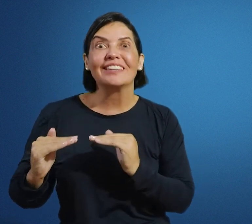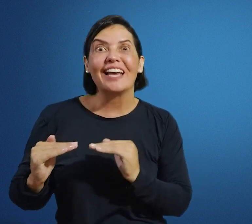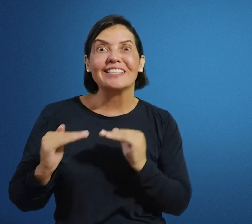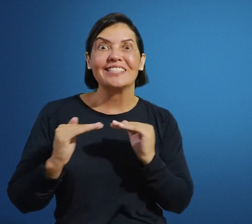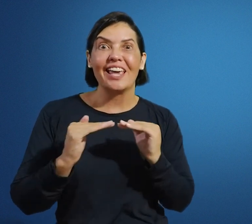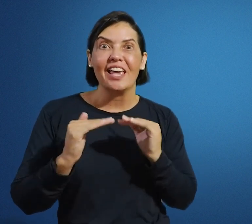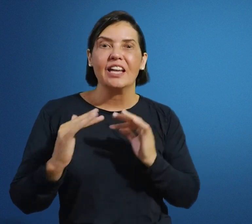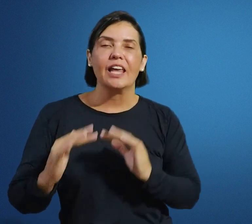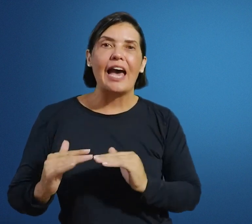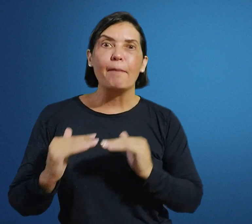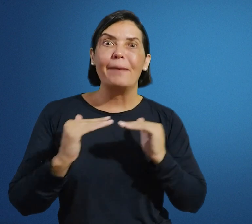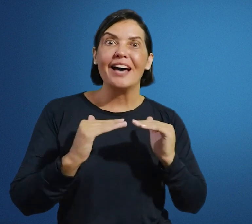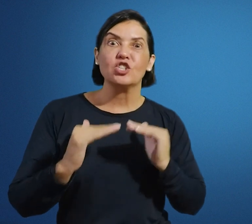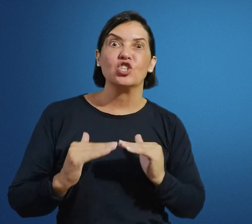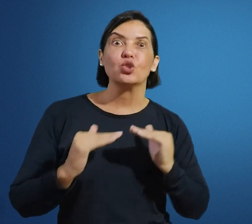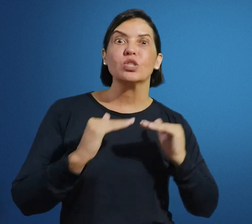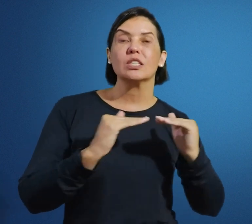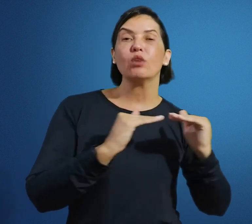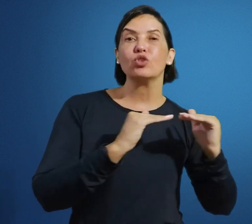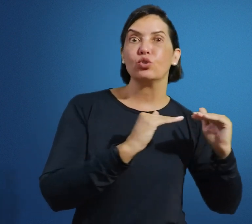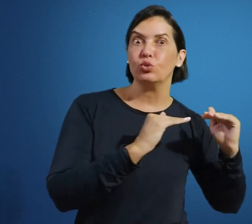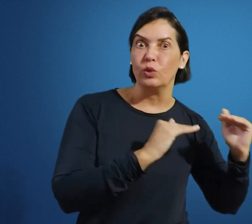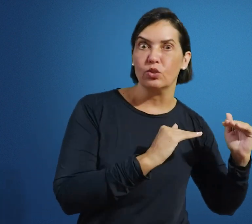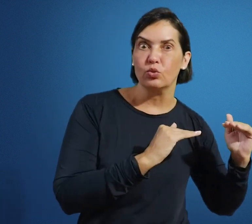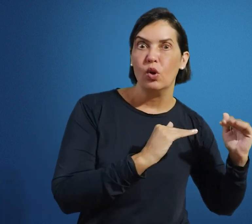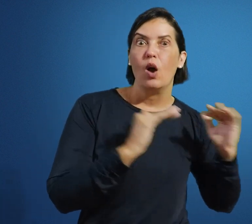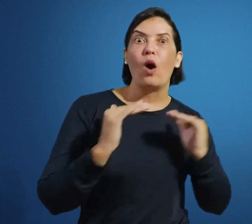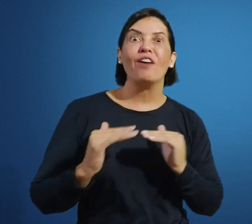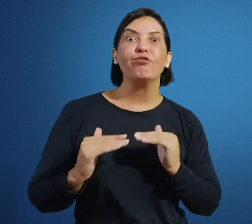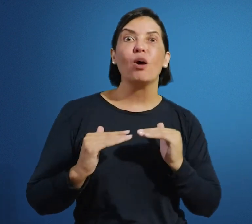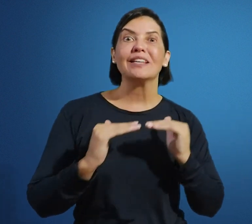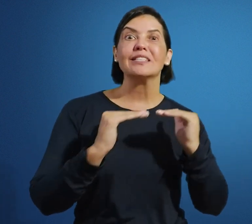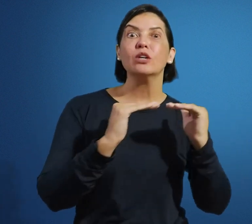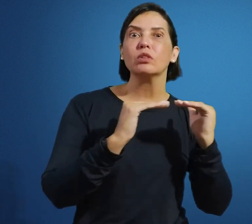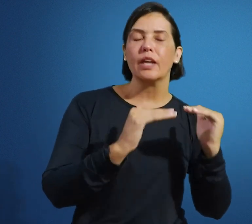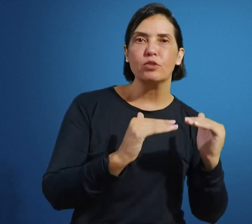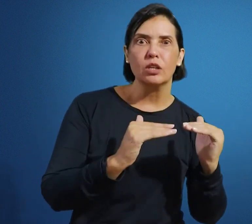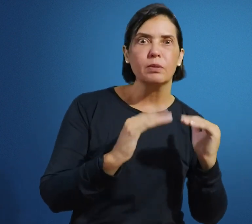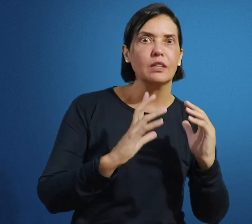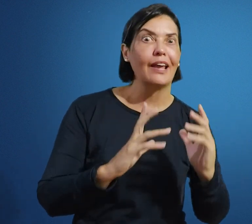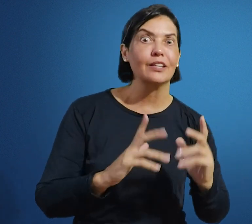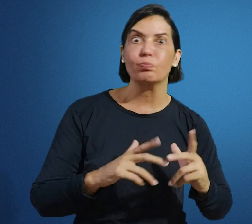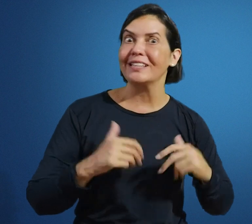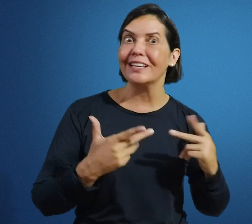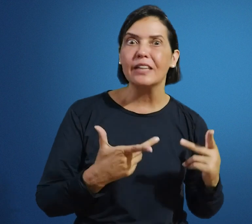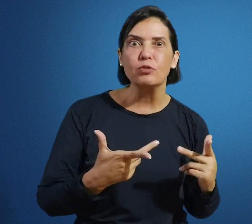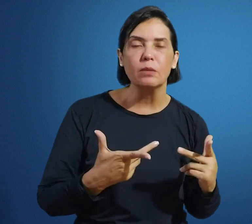trazer a base de discussão de tudo isso. Qual a formação do intérprete de líquido? Para ser intérprete de líquido